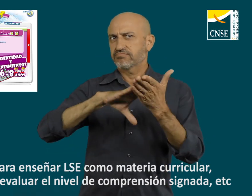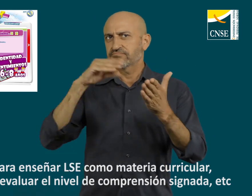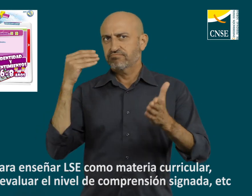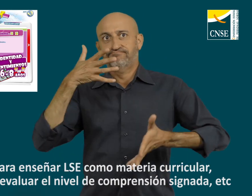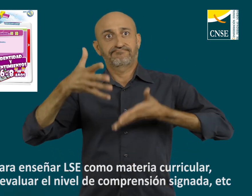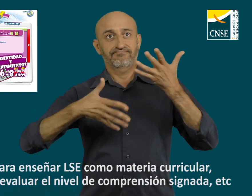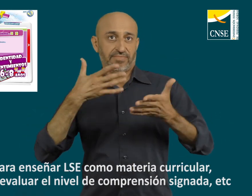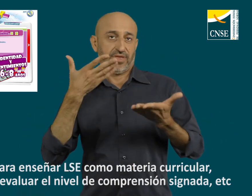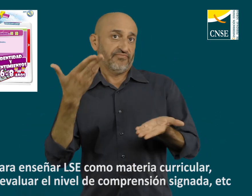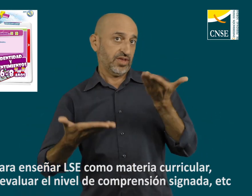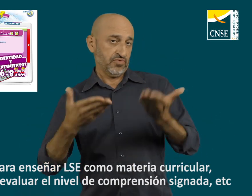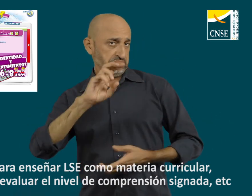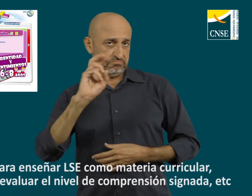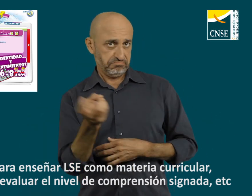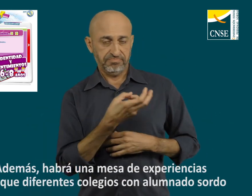nivel de comprensión signada, etc.